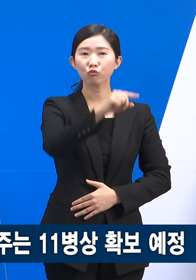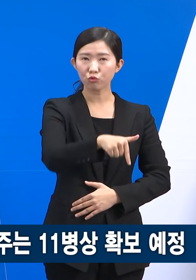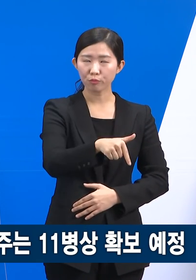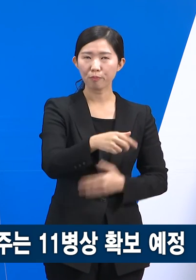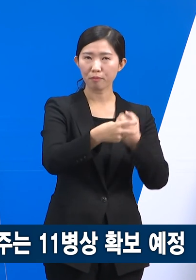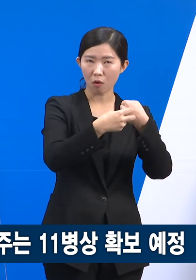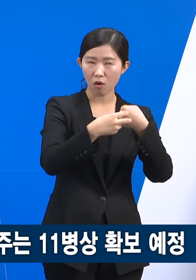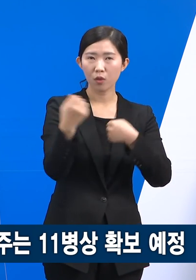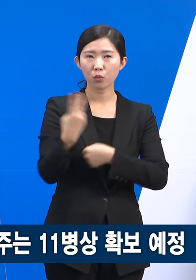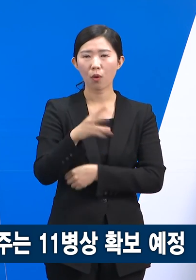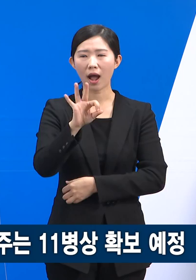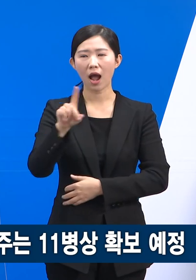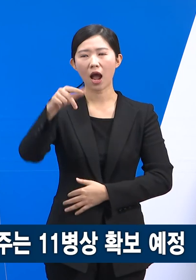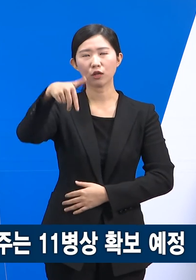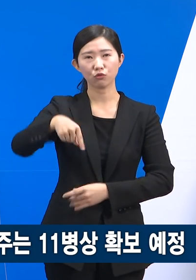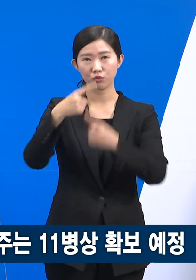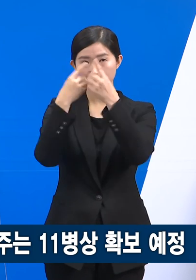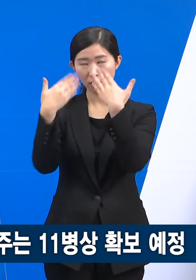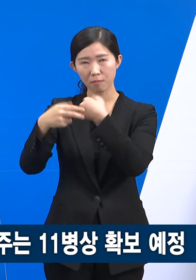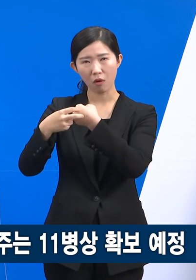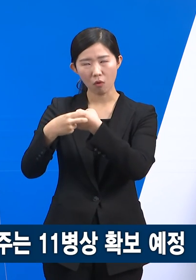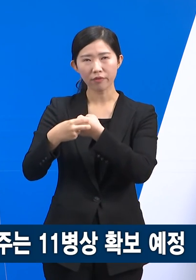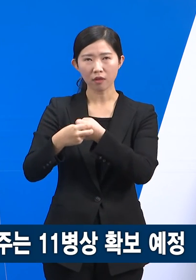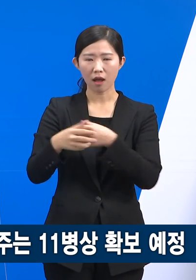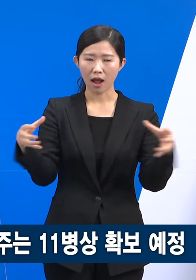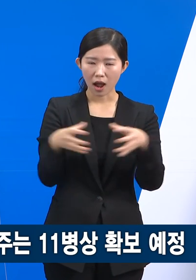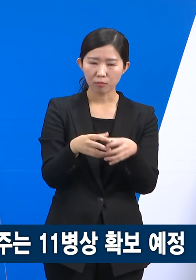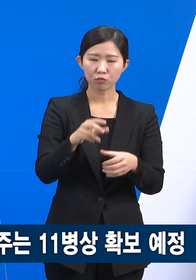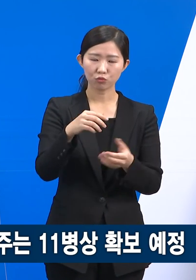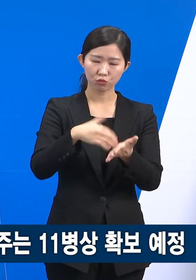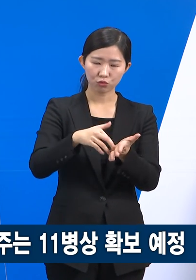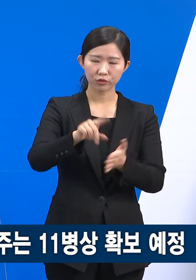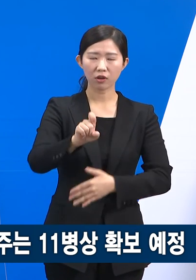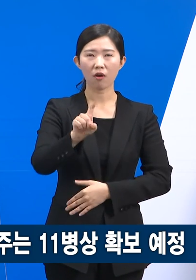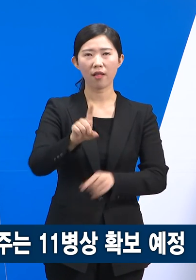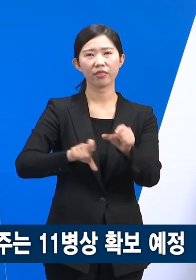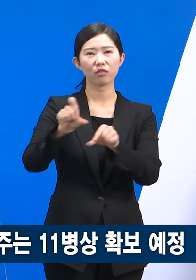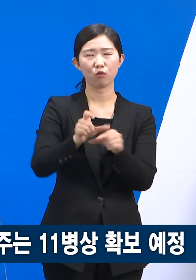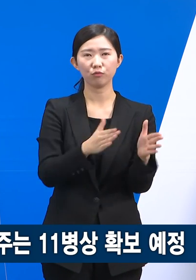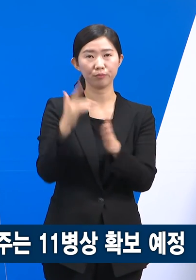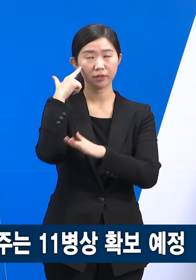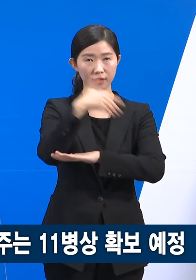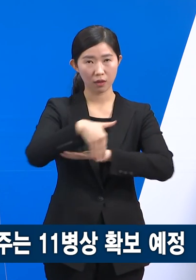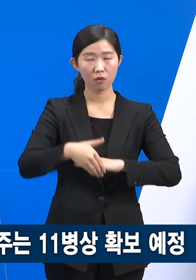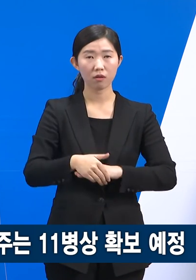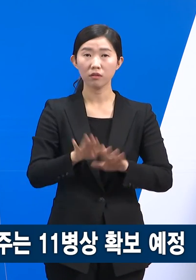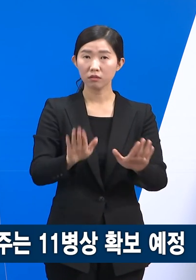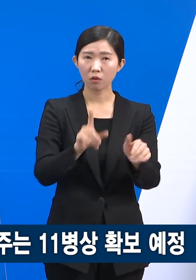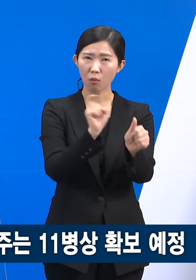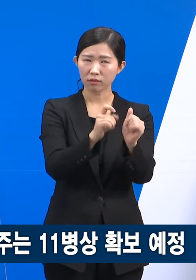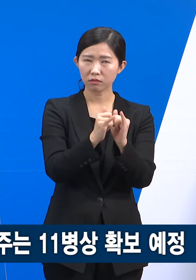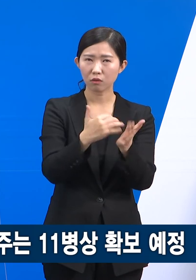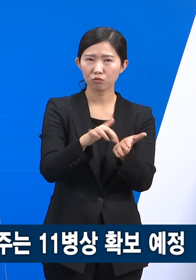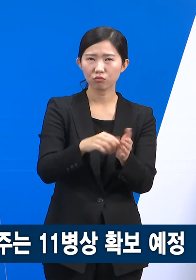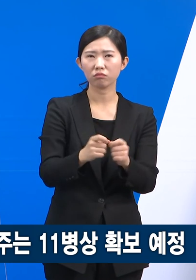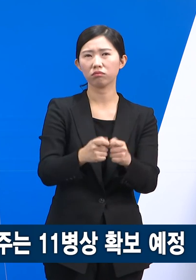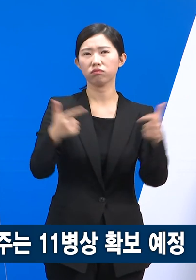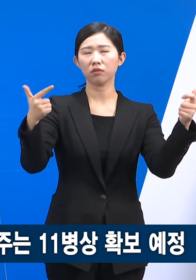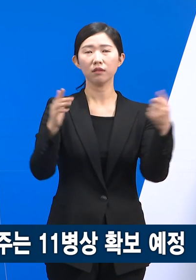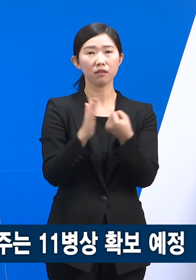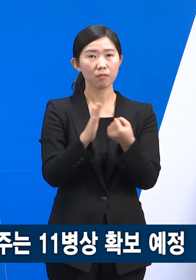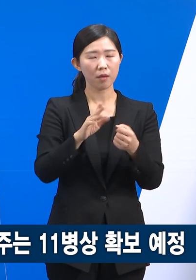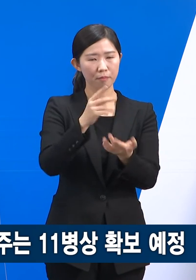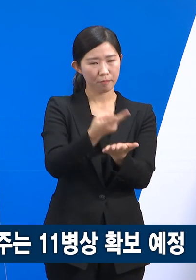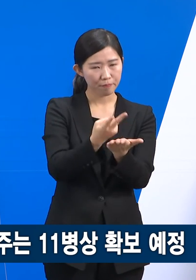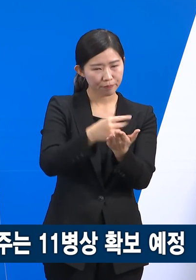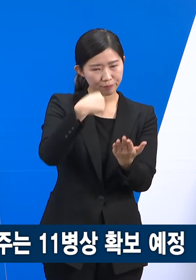아주대병원 5병상 등 11병상을 확보할 예정입니다. 확진자 급증에 대비하여 앞으로도 지속적으로 병상 현황을 점검하고